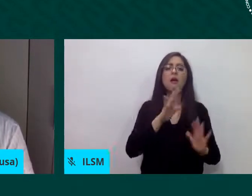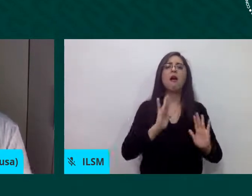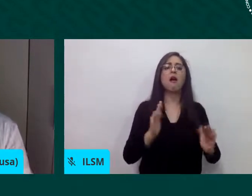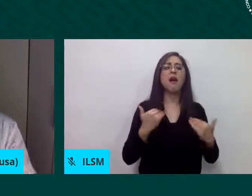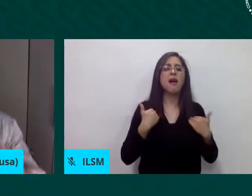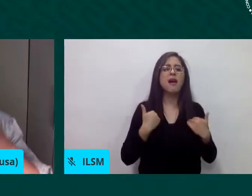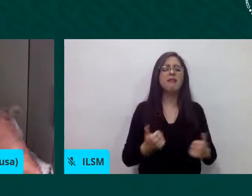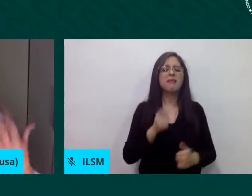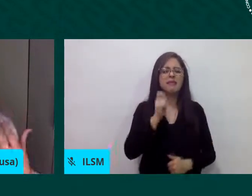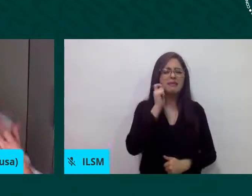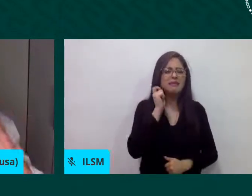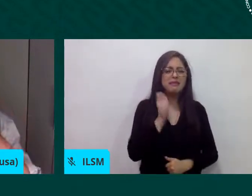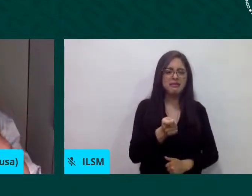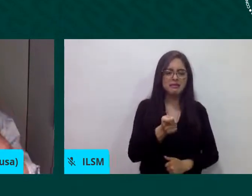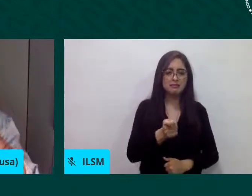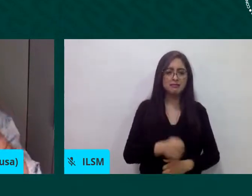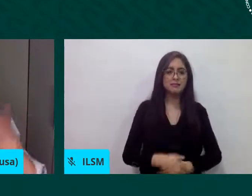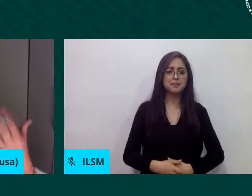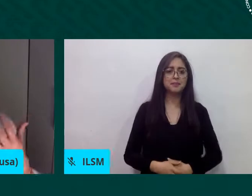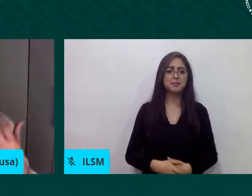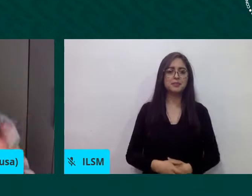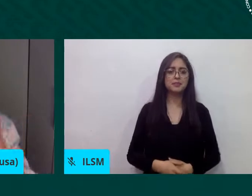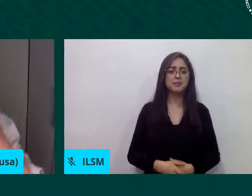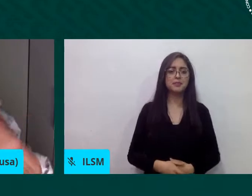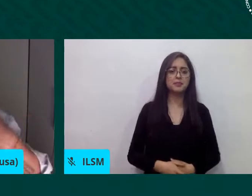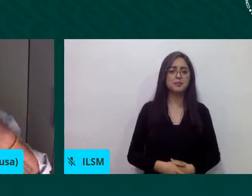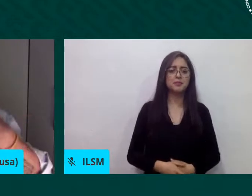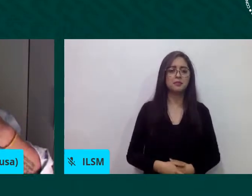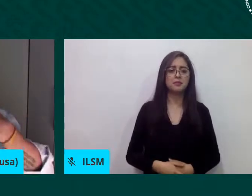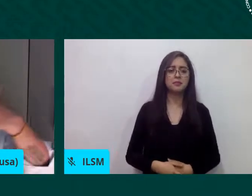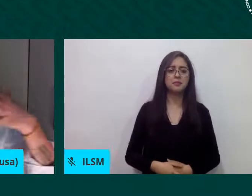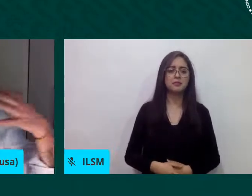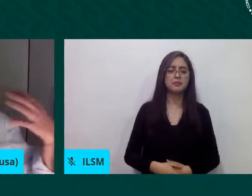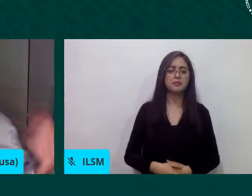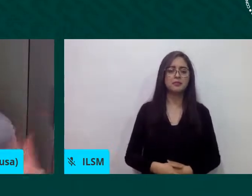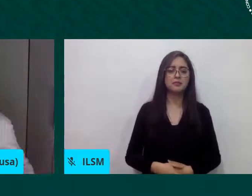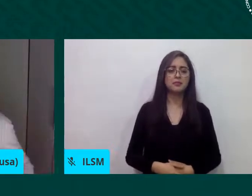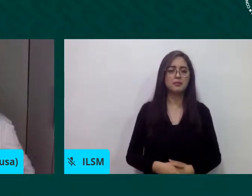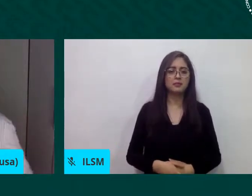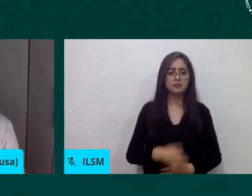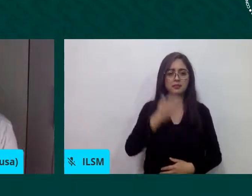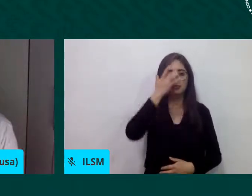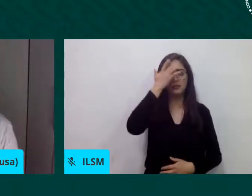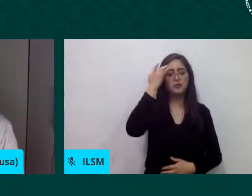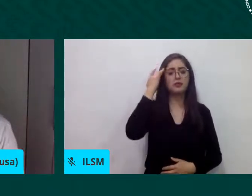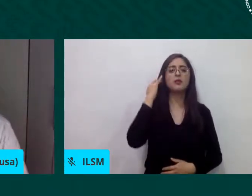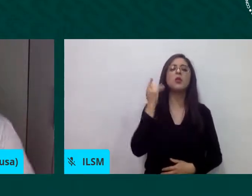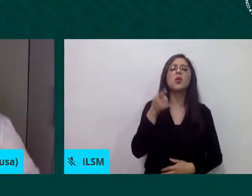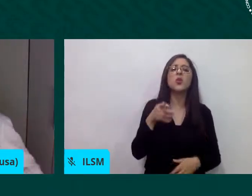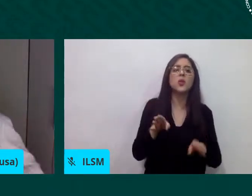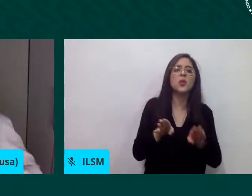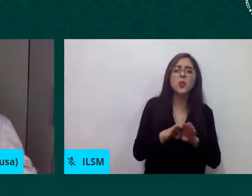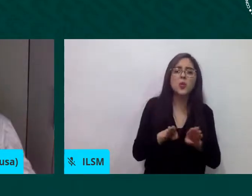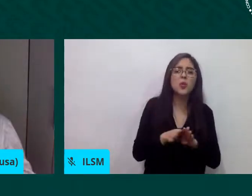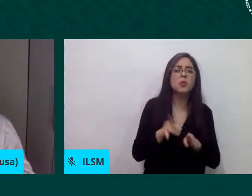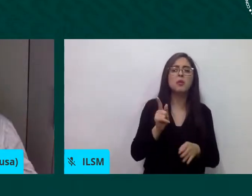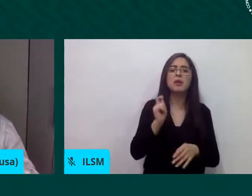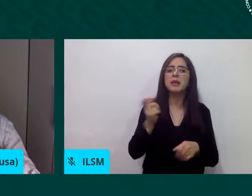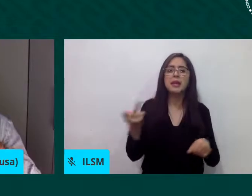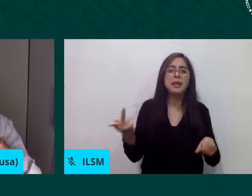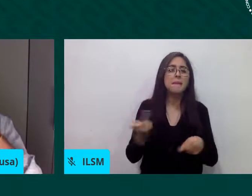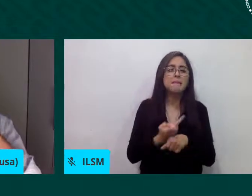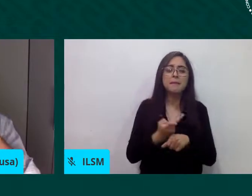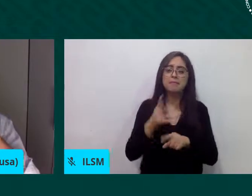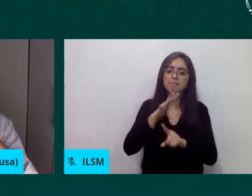cómo es cómo qué pasa en todo el percurso de los migrantes porque muchas